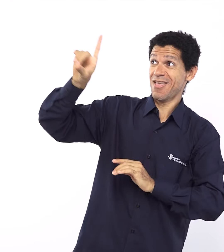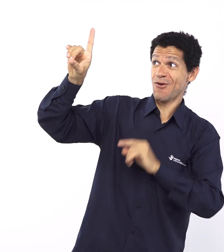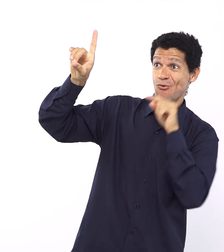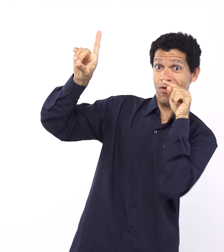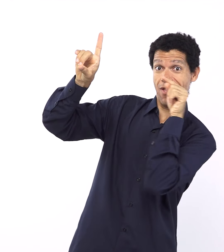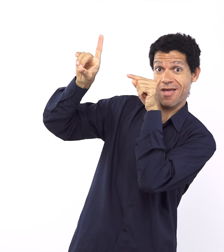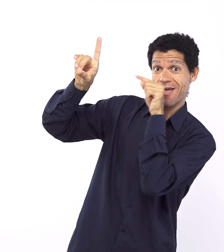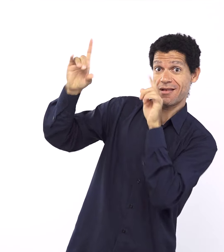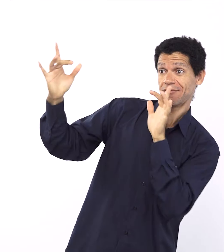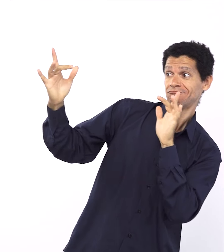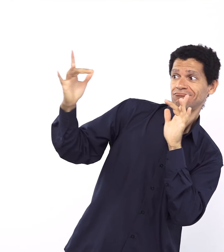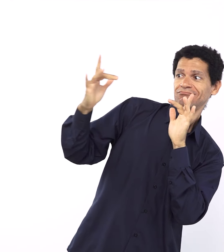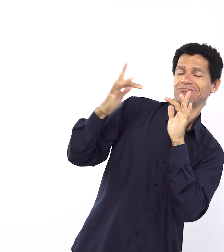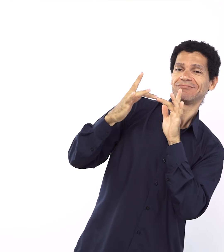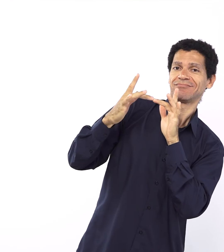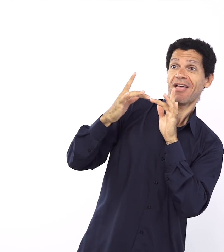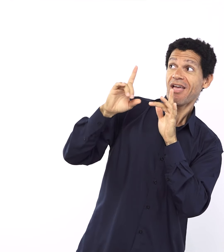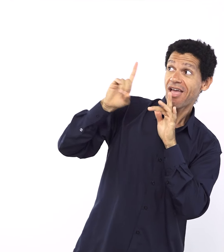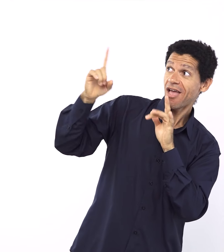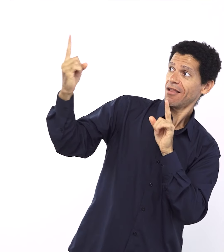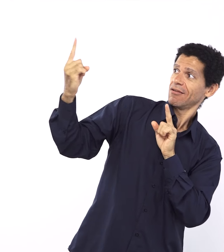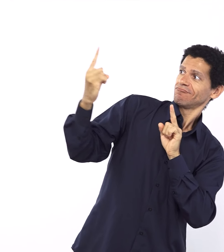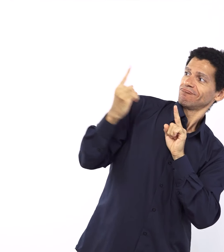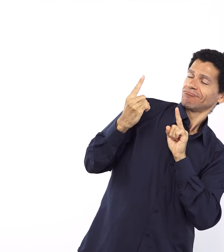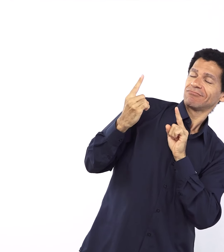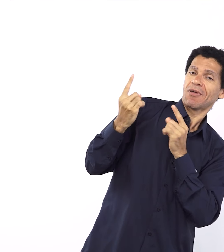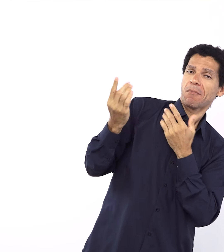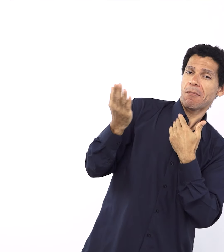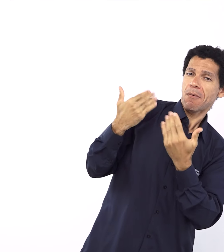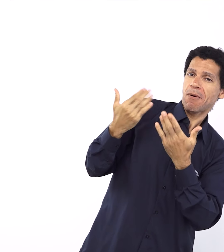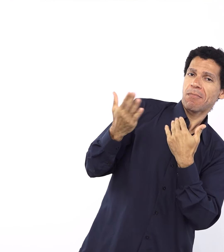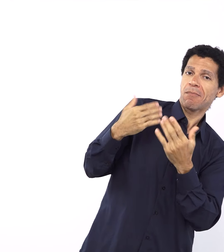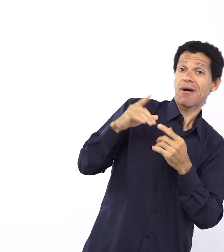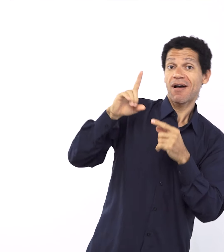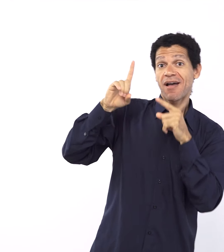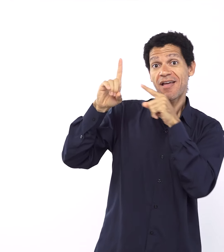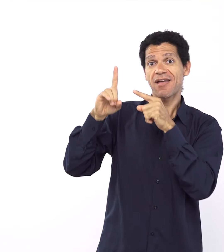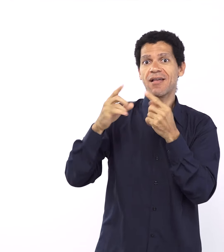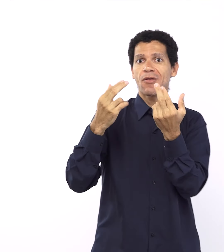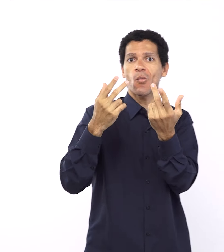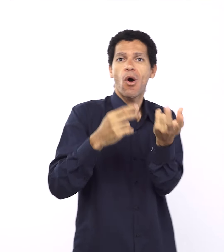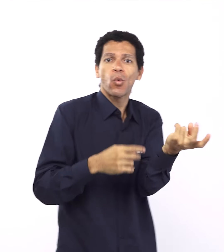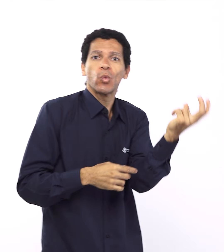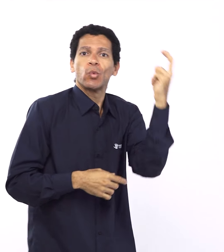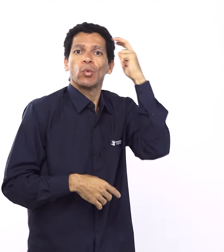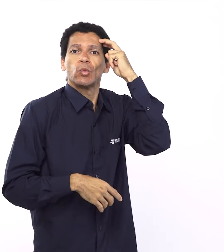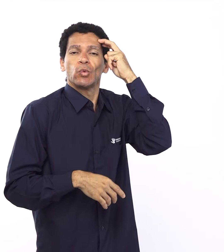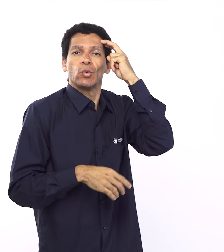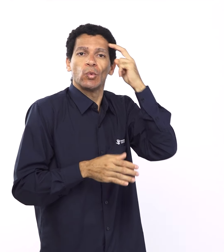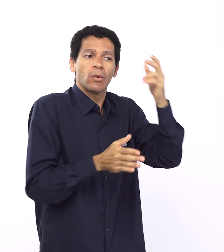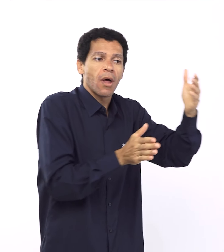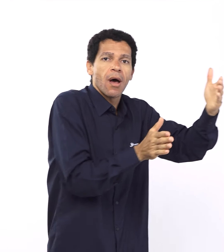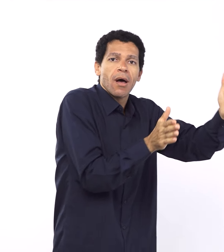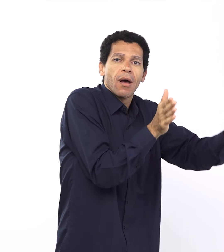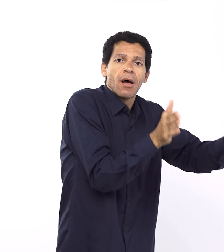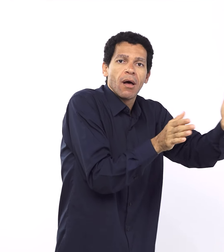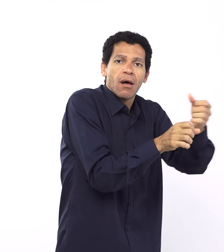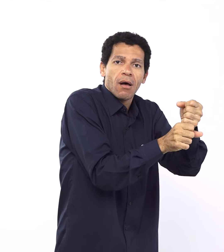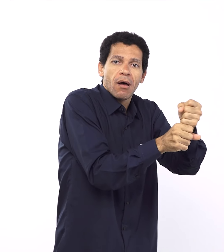para que as pessoas ali, Israel e nós hoje também, pudéssemos entender quem é Deus, qual é o seu caráter, os planos